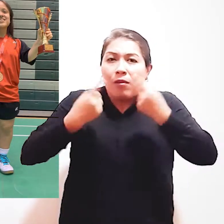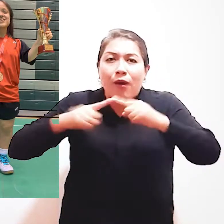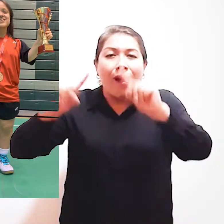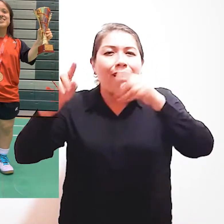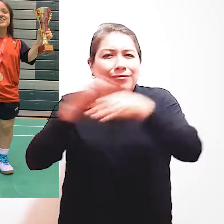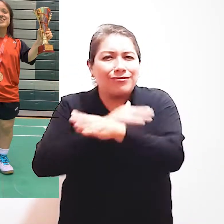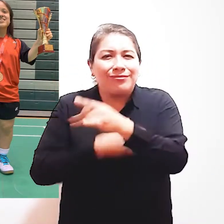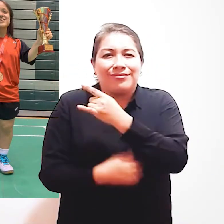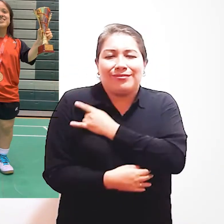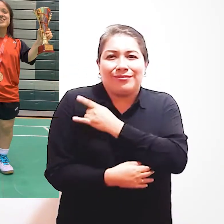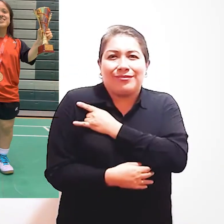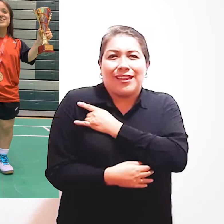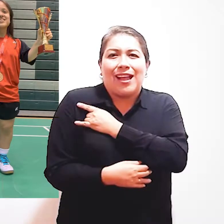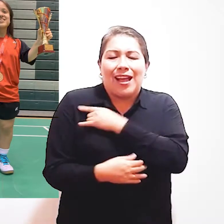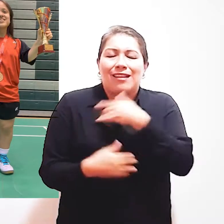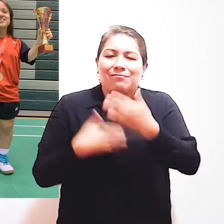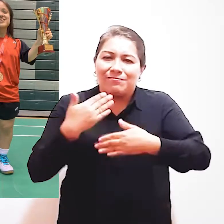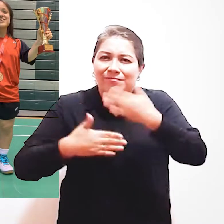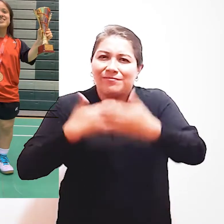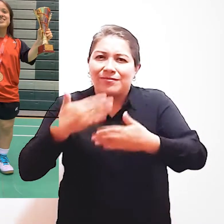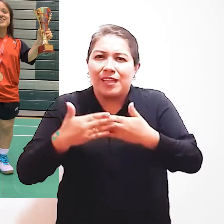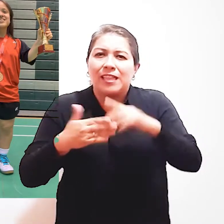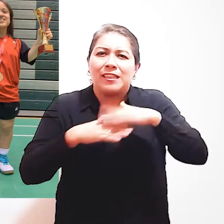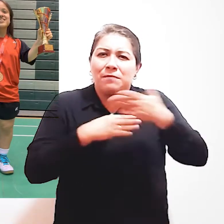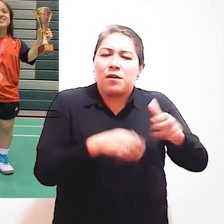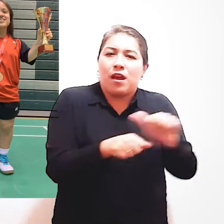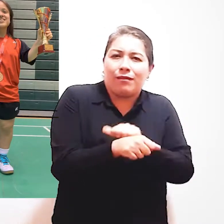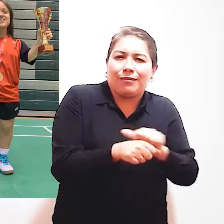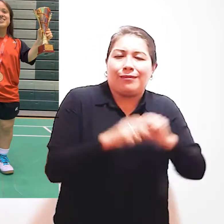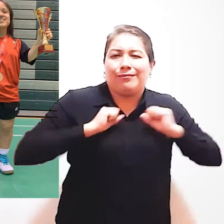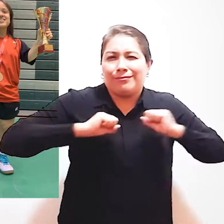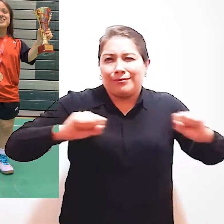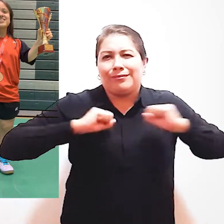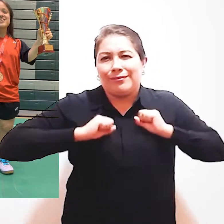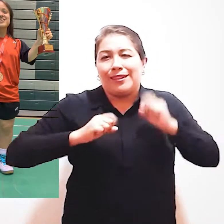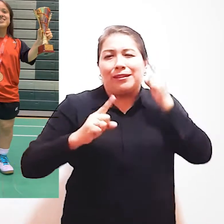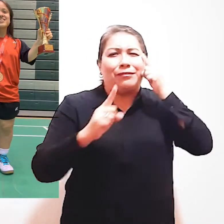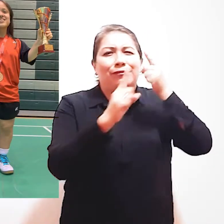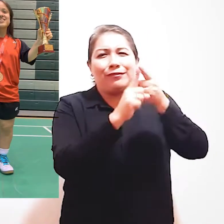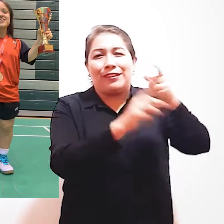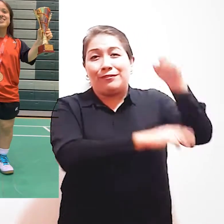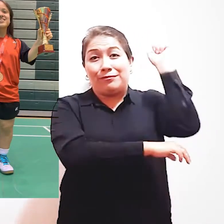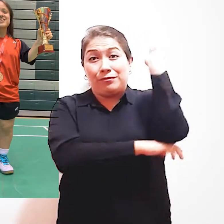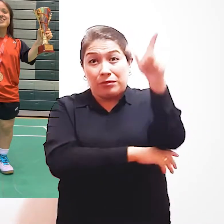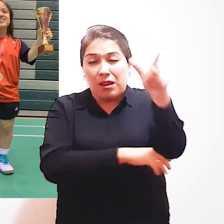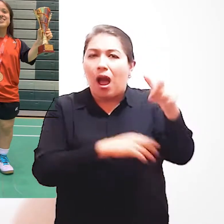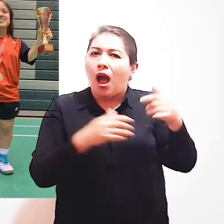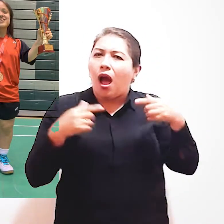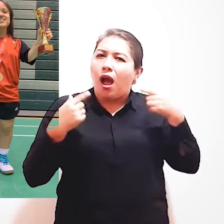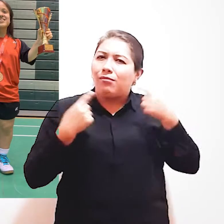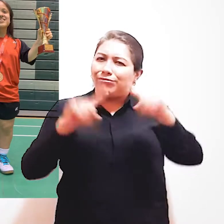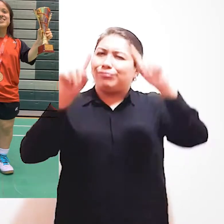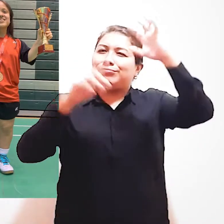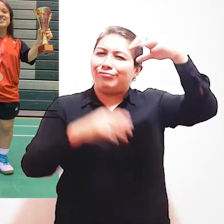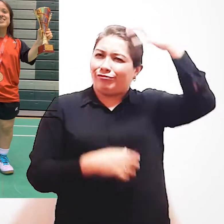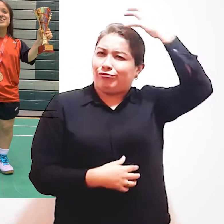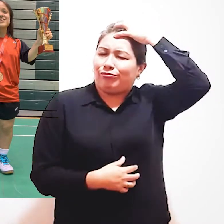universidad Estudió a sus rivales Entrenó al máximo Se enfocó al 100% en el mundial Y lo logró